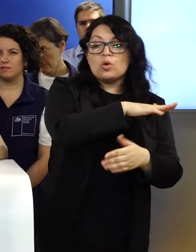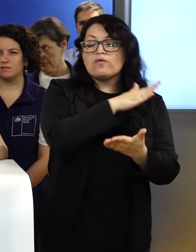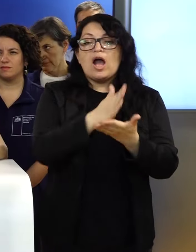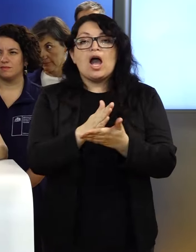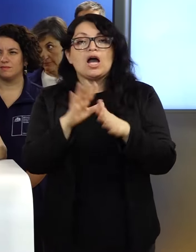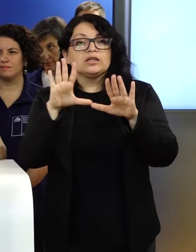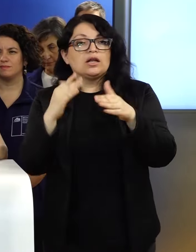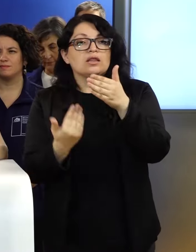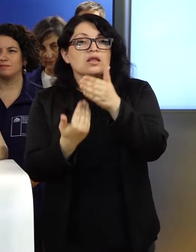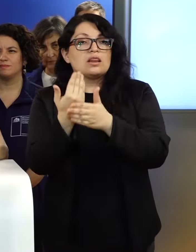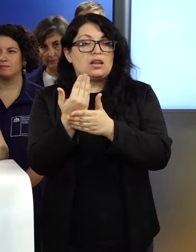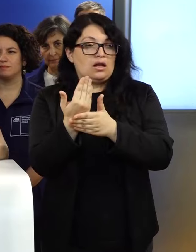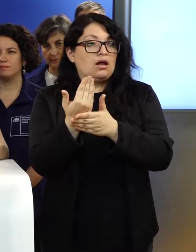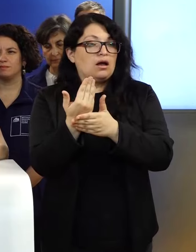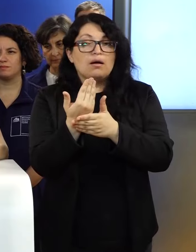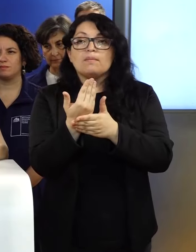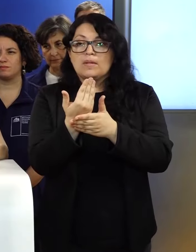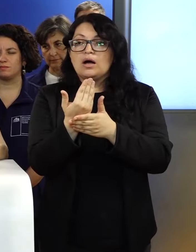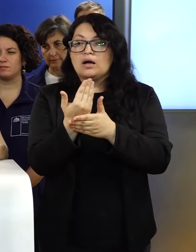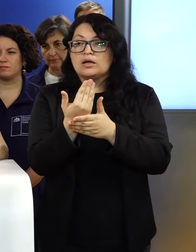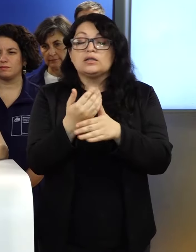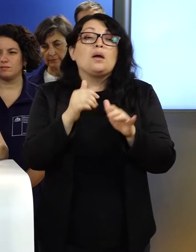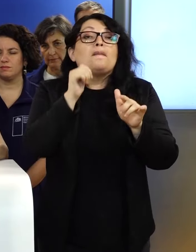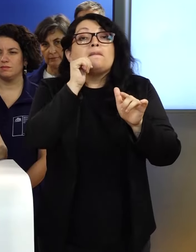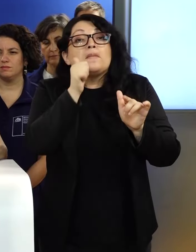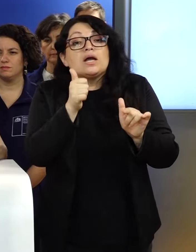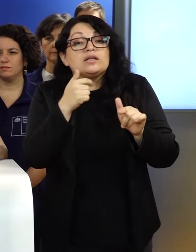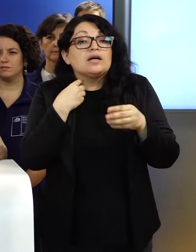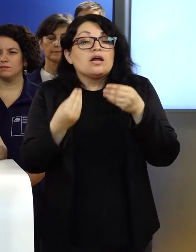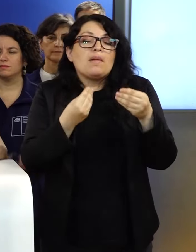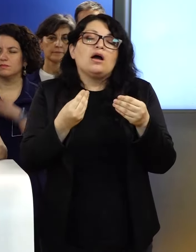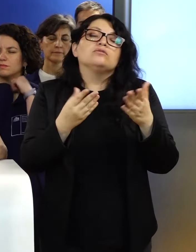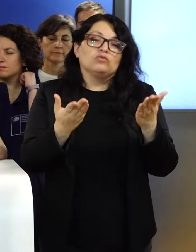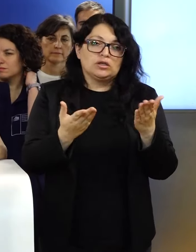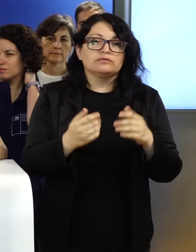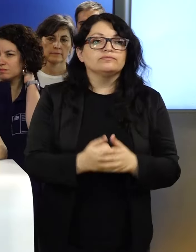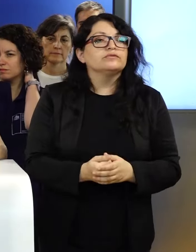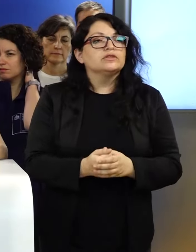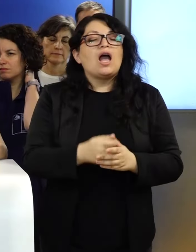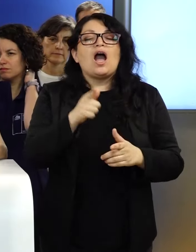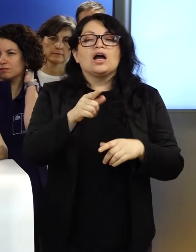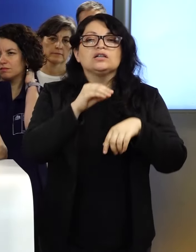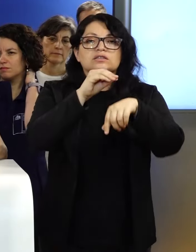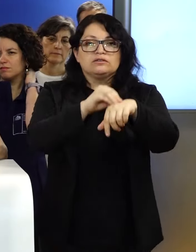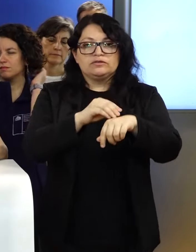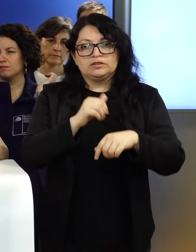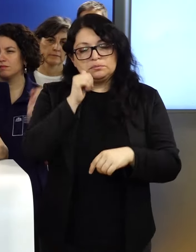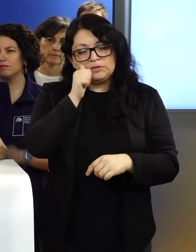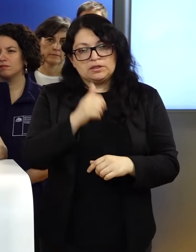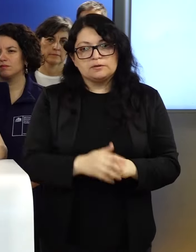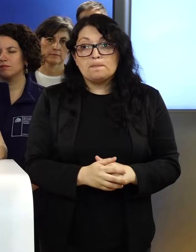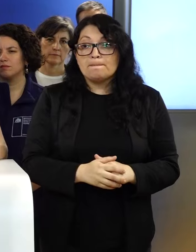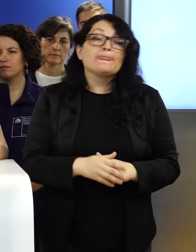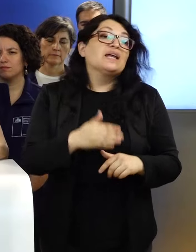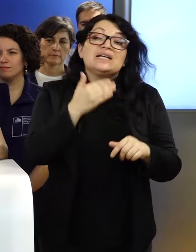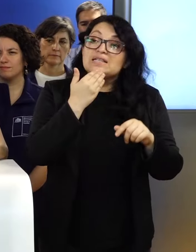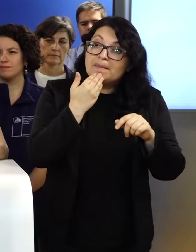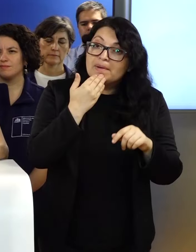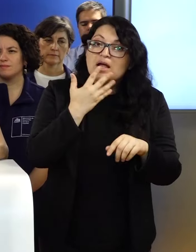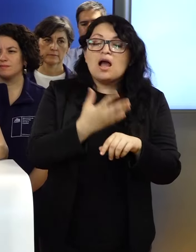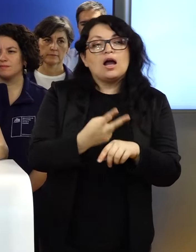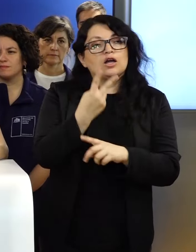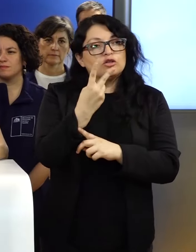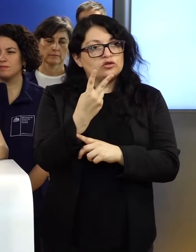hasta las 10 de la mañana. Respecto a lo que se haga mañana, se va a decidir durante la jornada qué va a hacer. Y a eso se han agregado dos